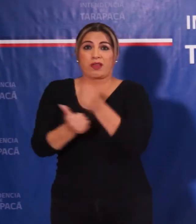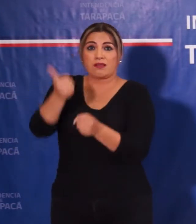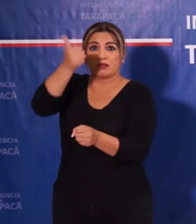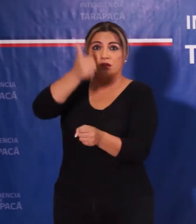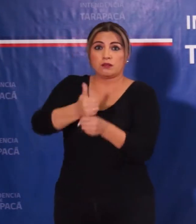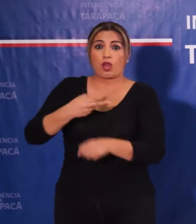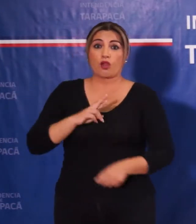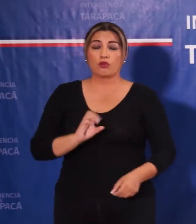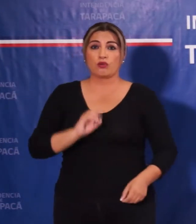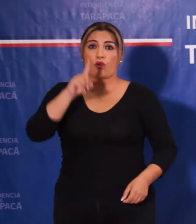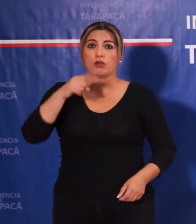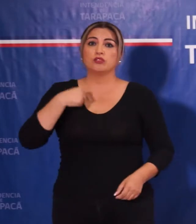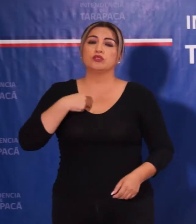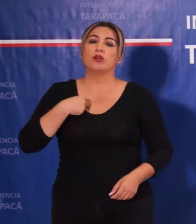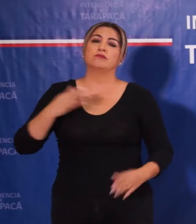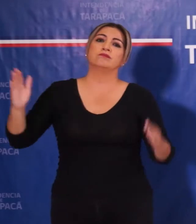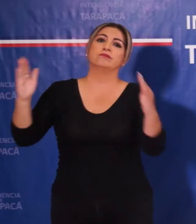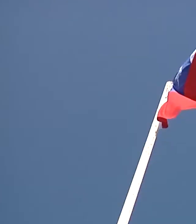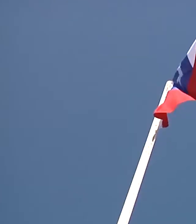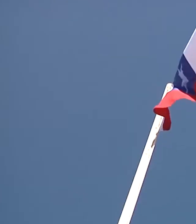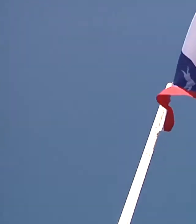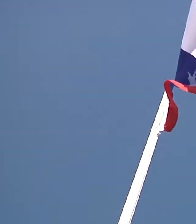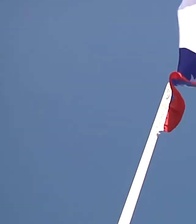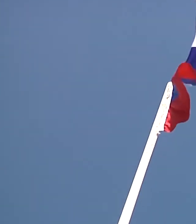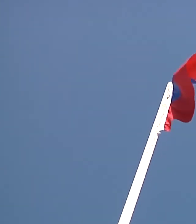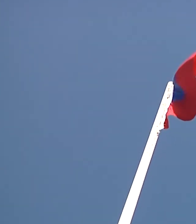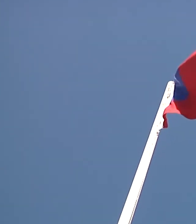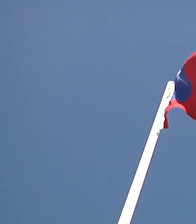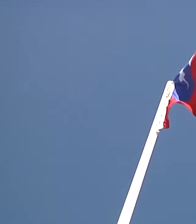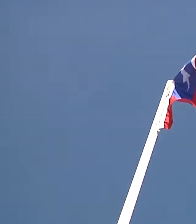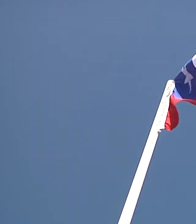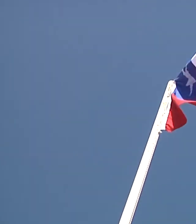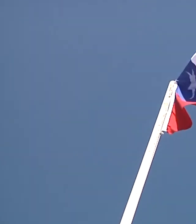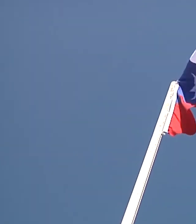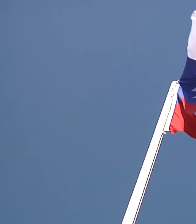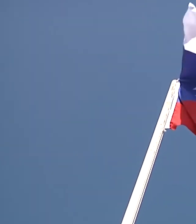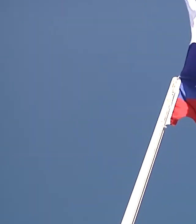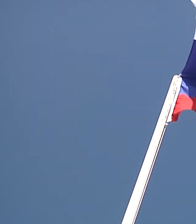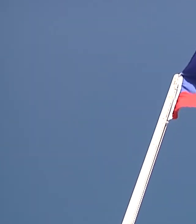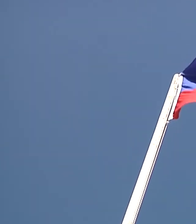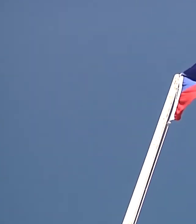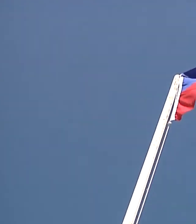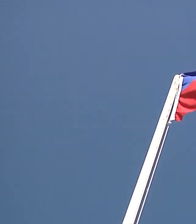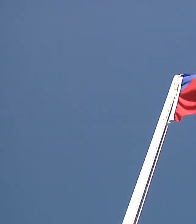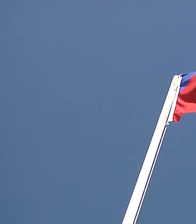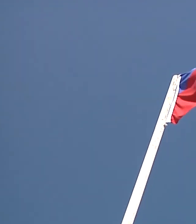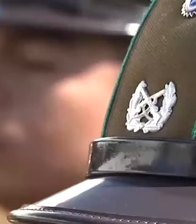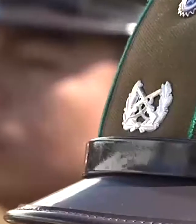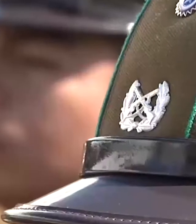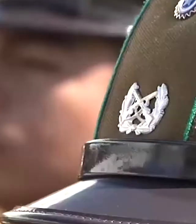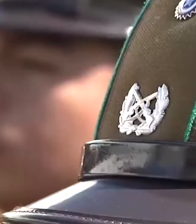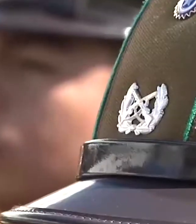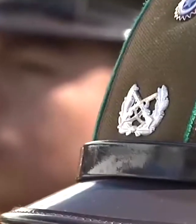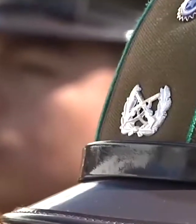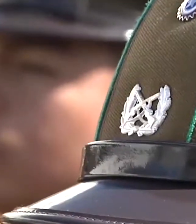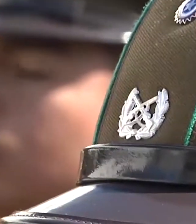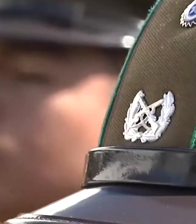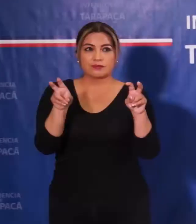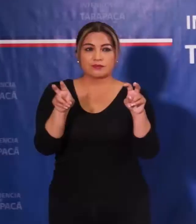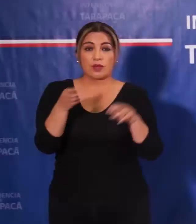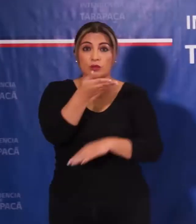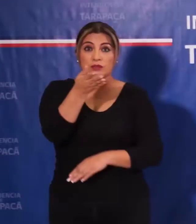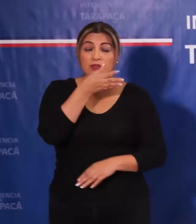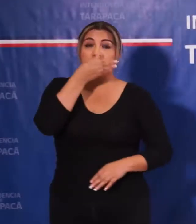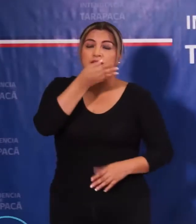mientras uno se prepara para esta situación. De la misma manera dentro de Carabineros los resguardos también se tomaron.